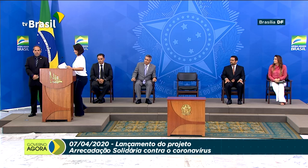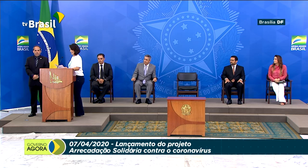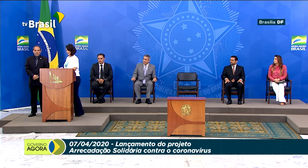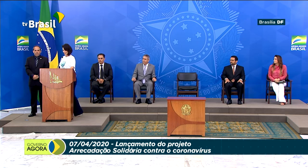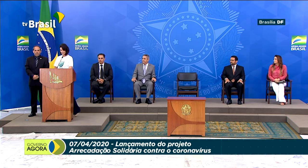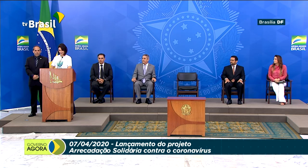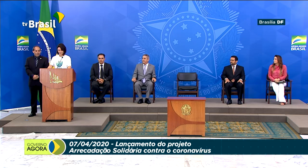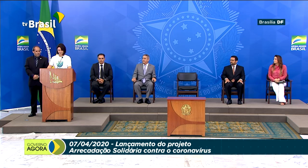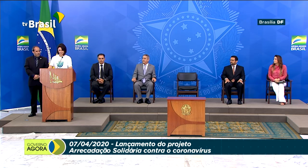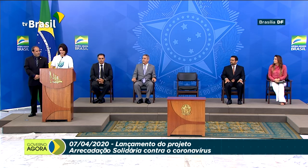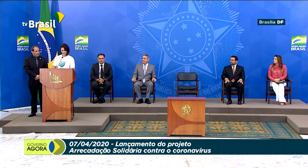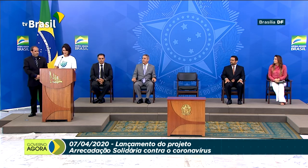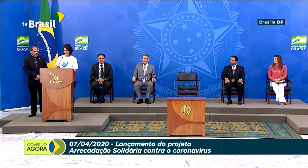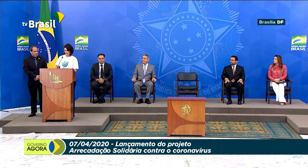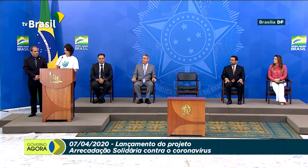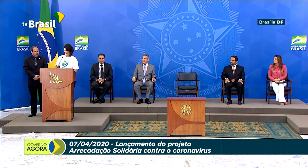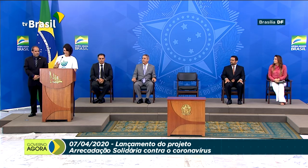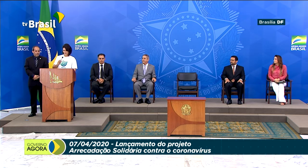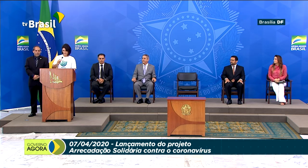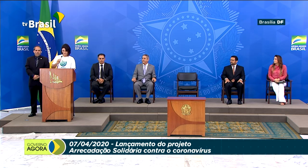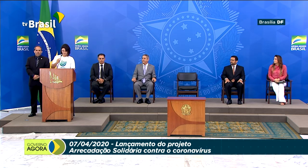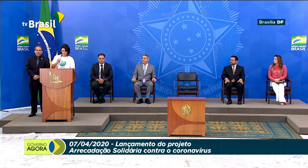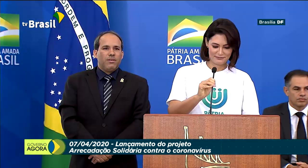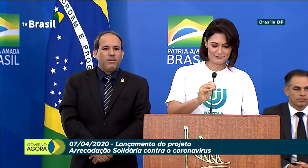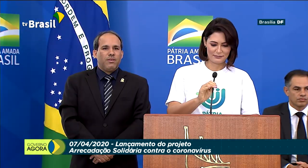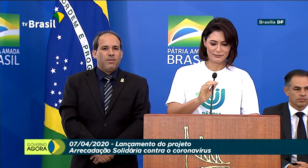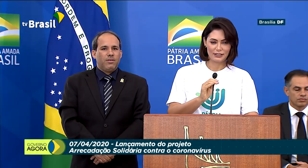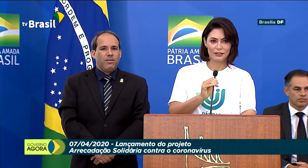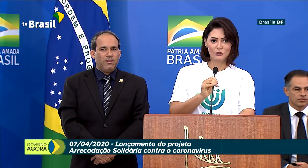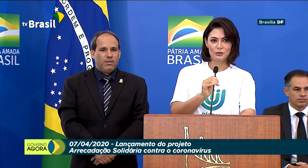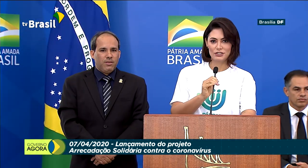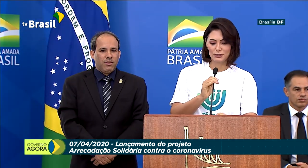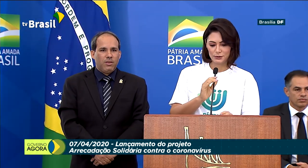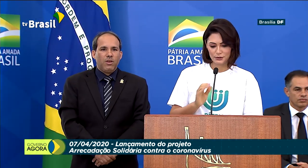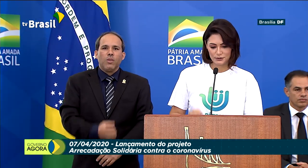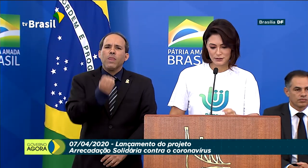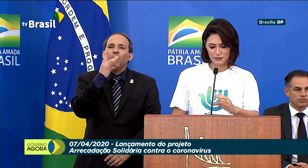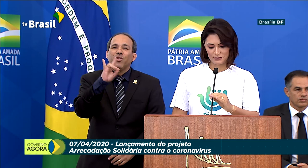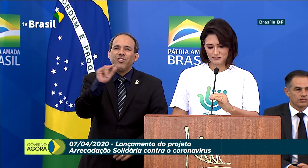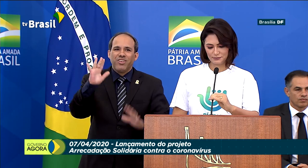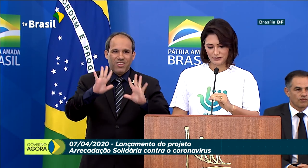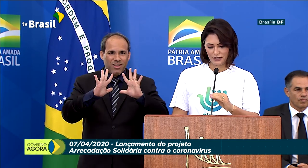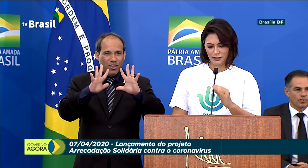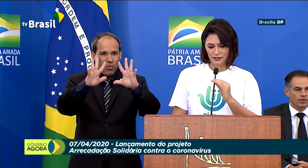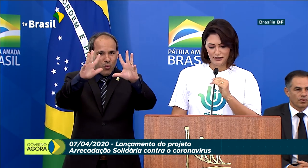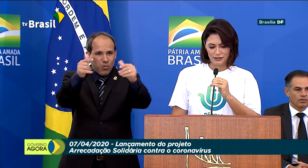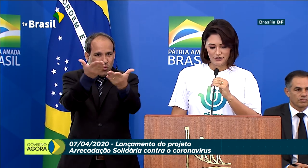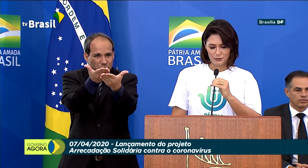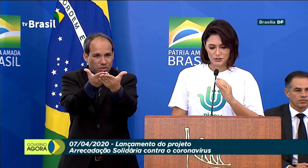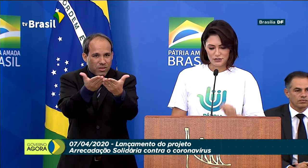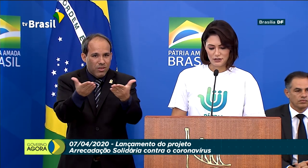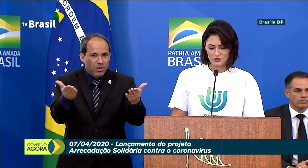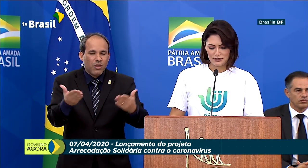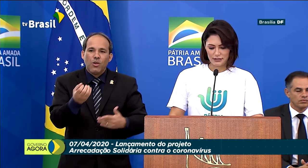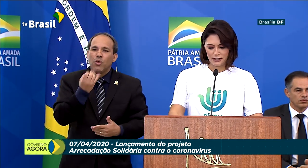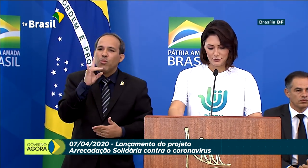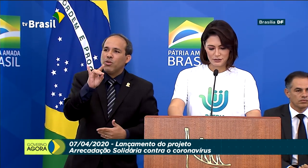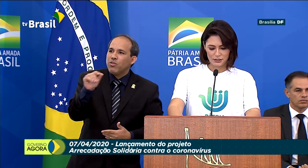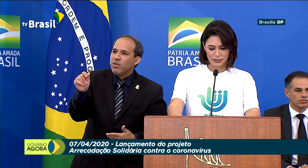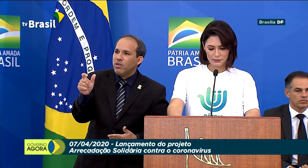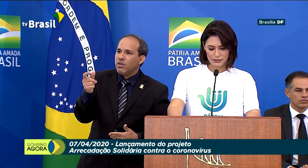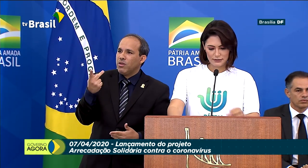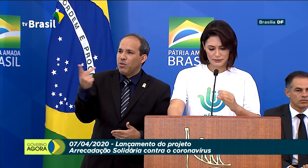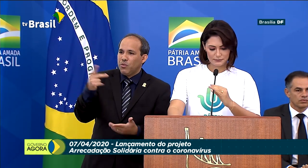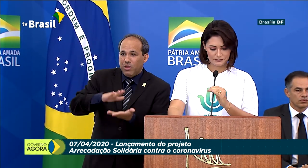Tá escrito. Tudo bem? Bom dia a todos. Bom dia aos nossos